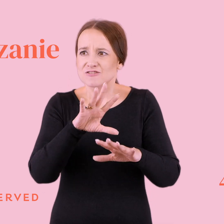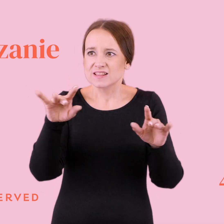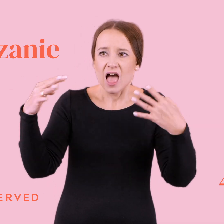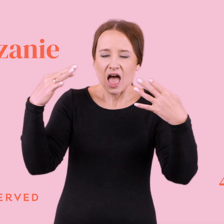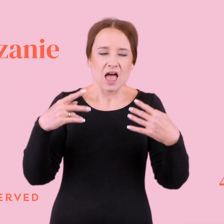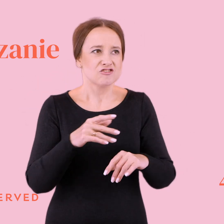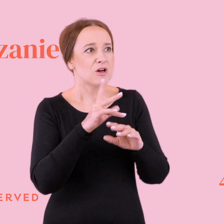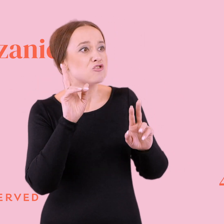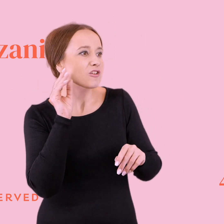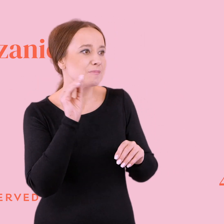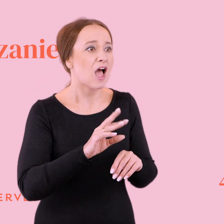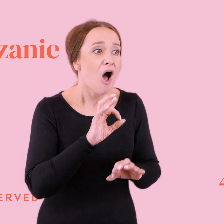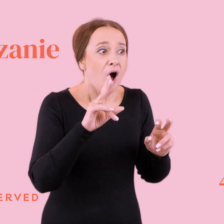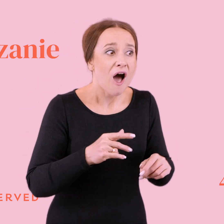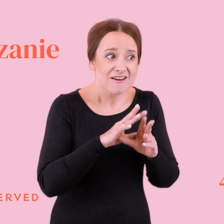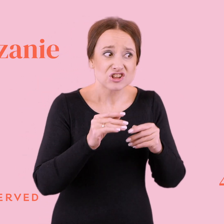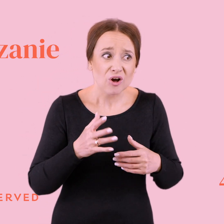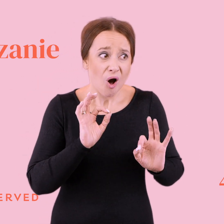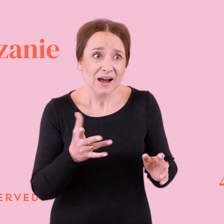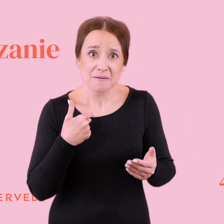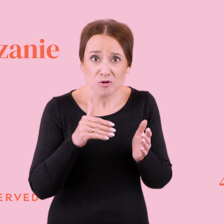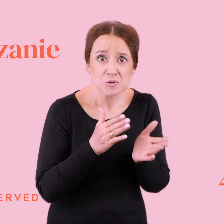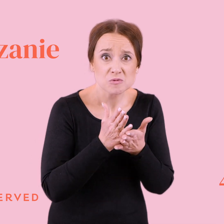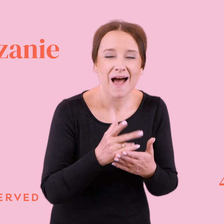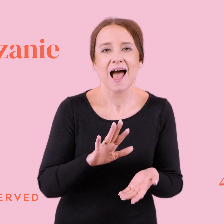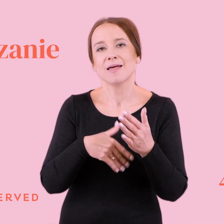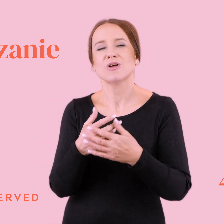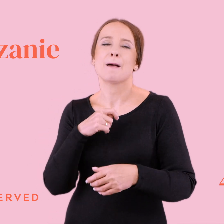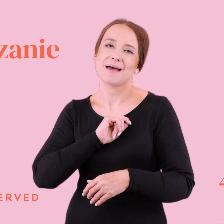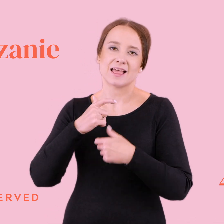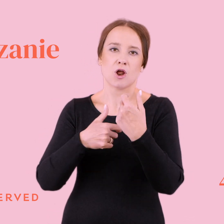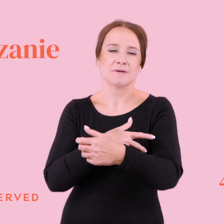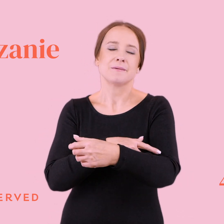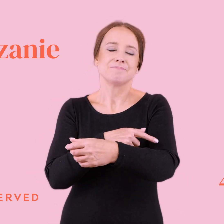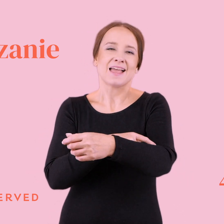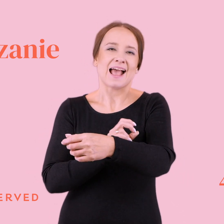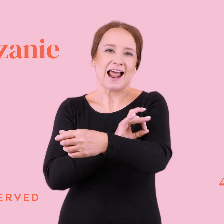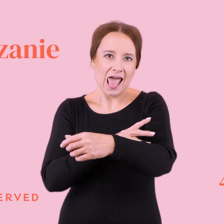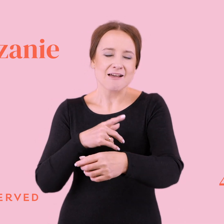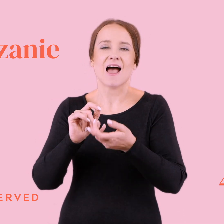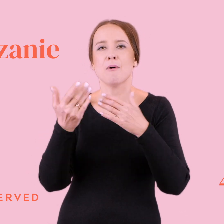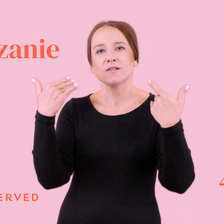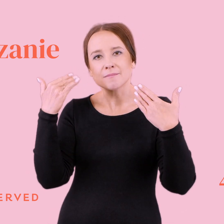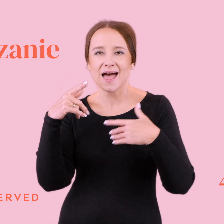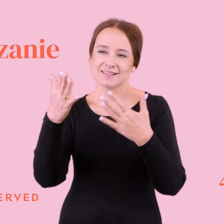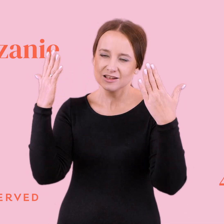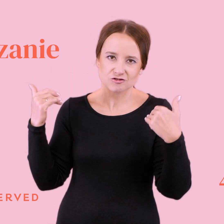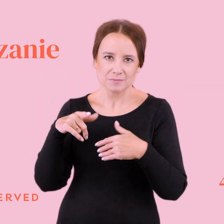pomocy? Nawet jak się jest na morfologii krwi, no albo po prostu spacerem przy szpitalu, no to taka idiotka albo idiotek wstawia takie zdjęcie,